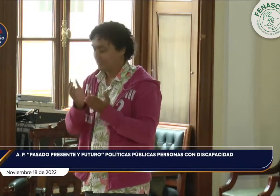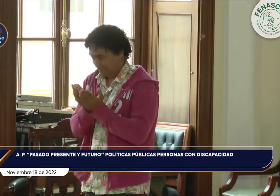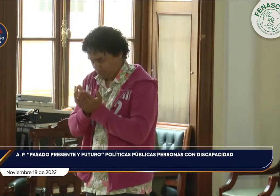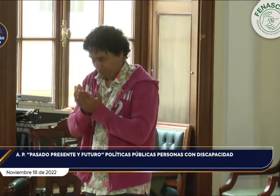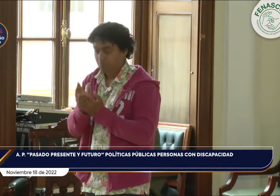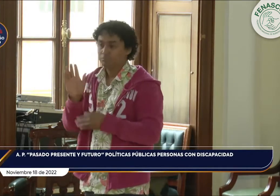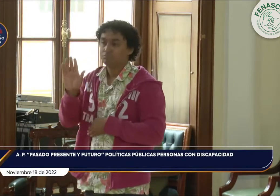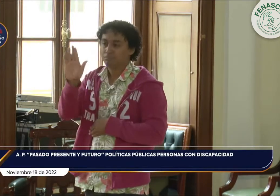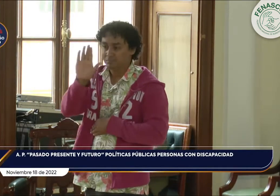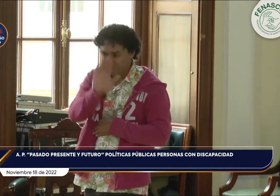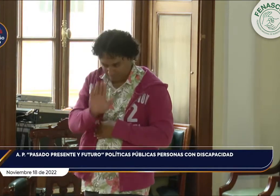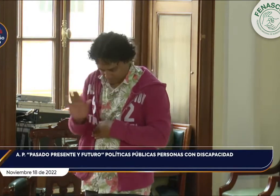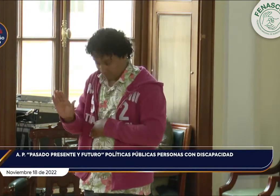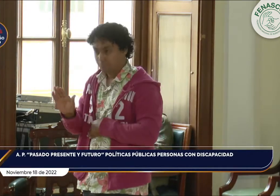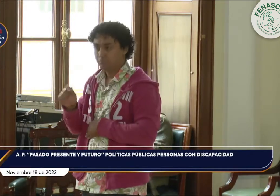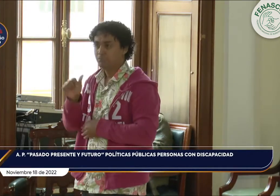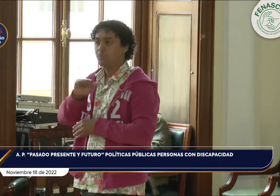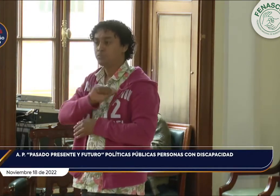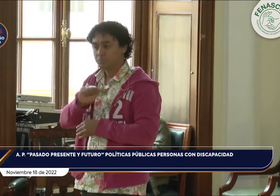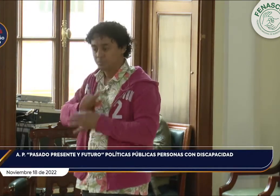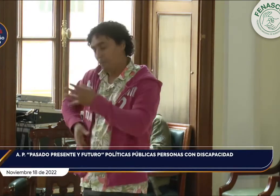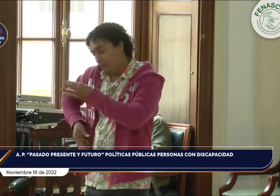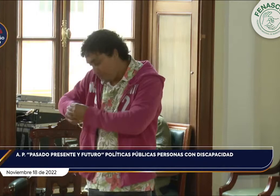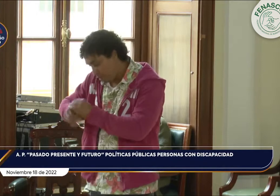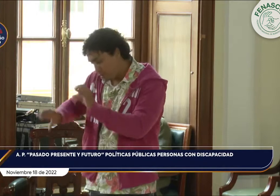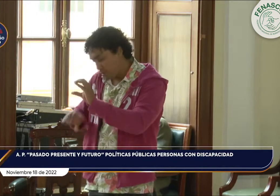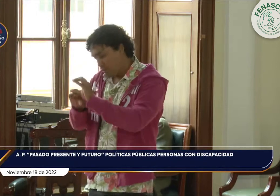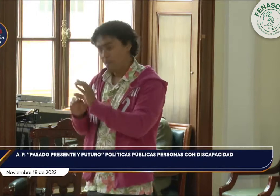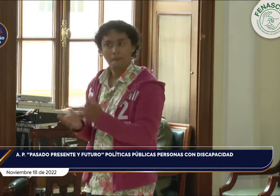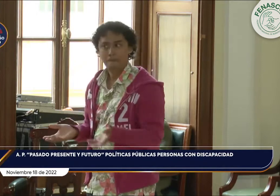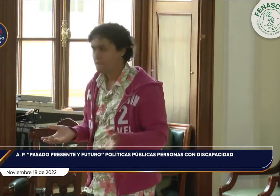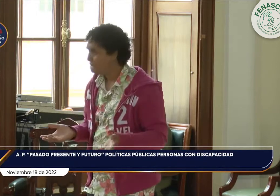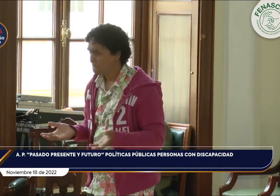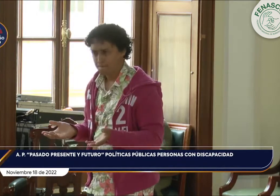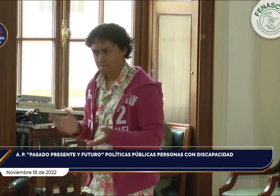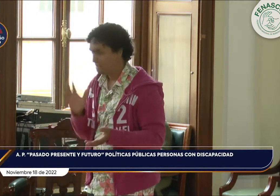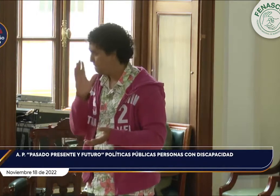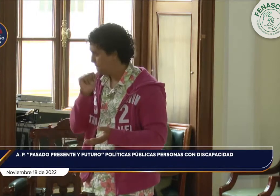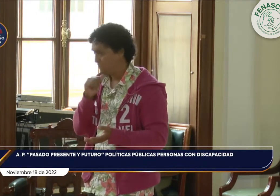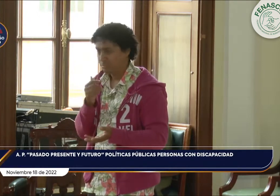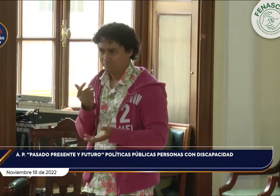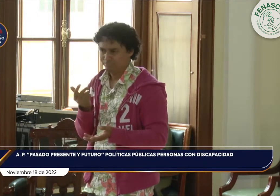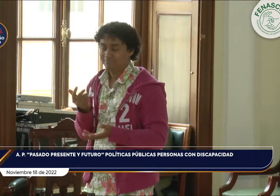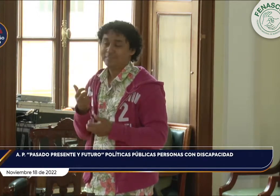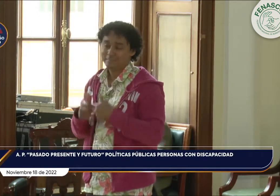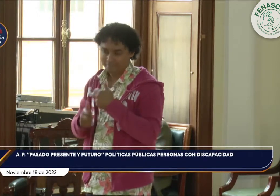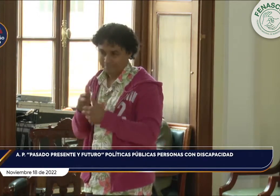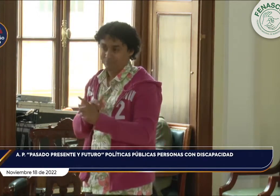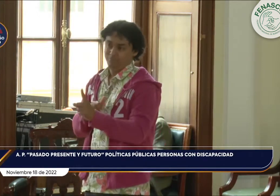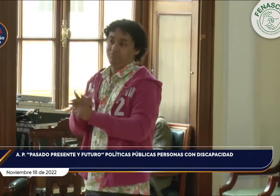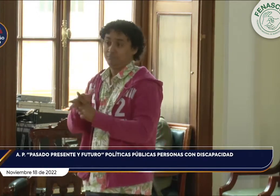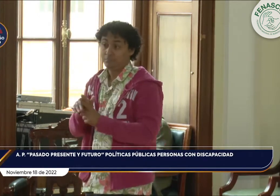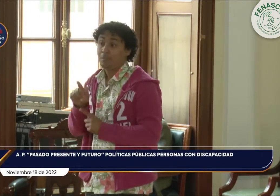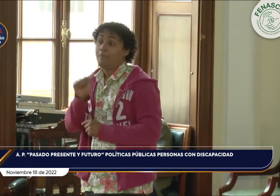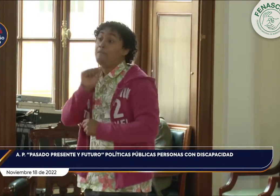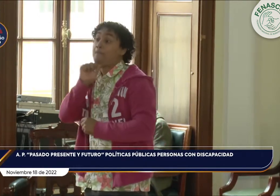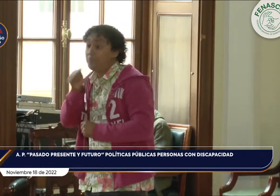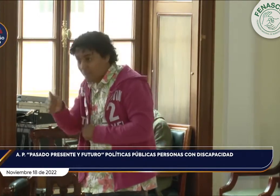En las secretarías de educación, de las diferentes regiones, tampoco se ven un